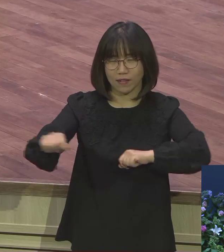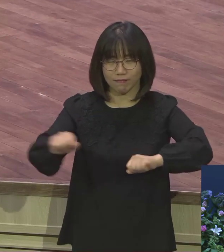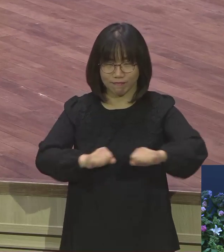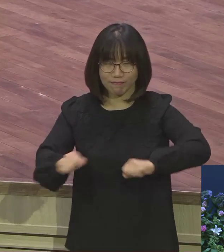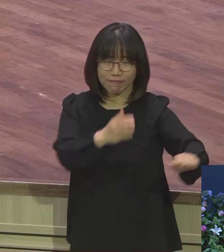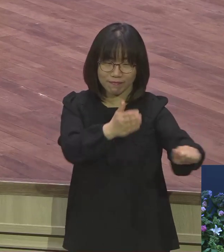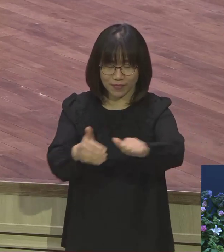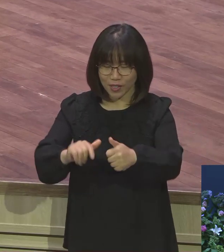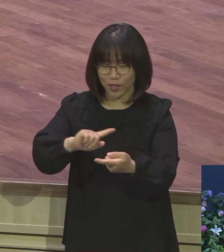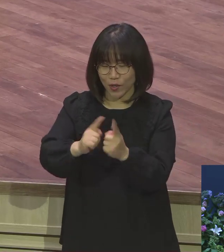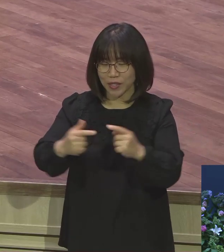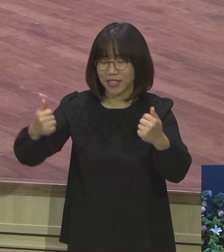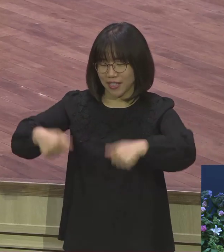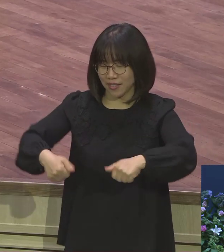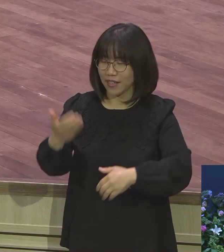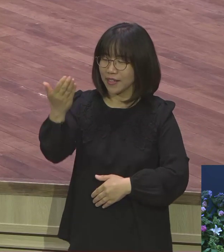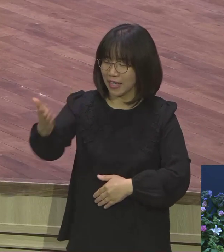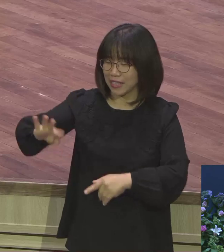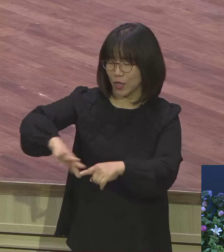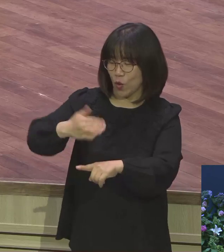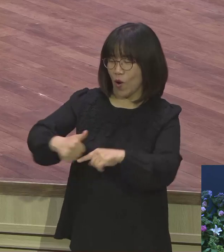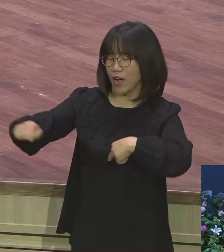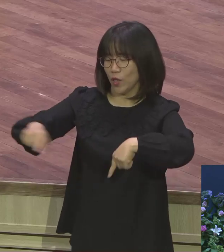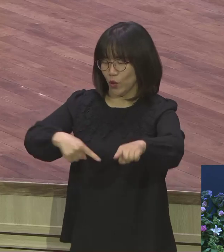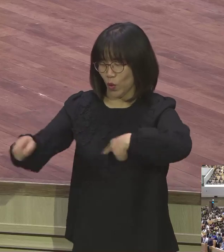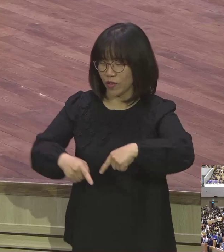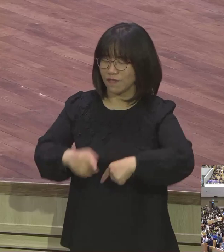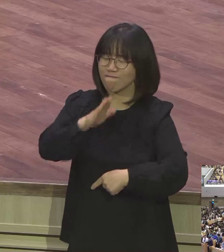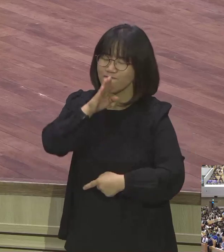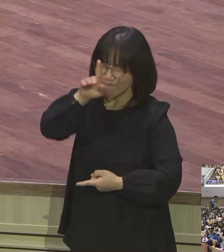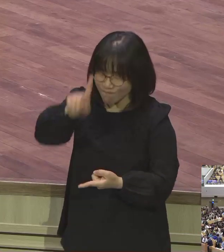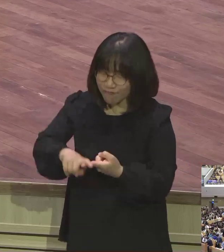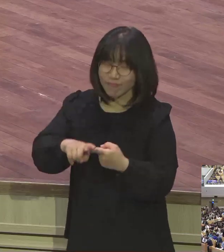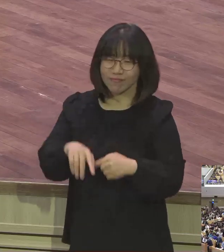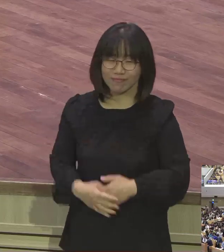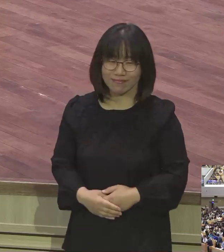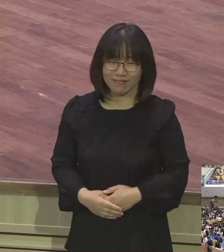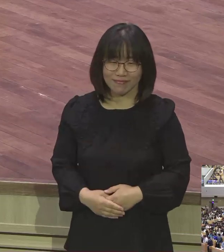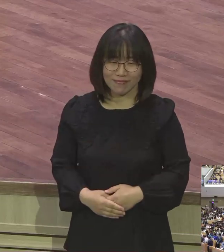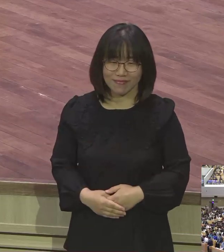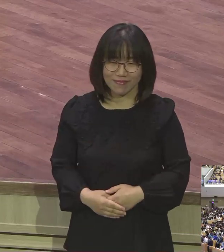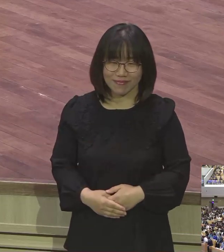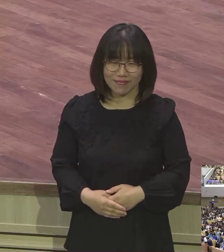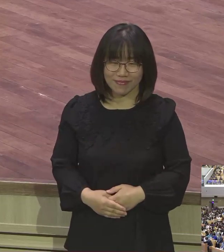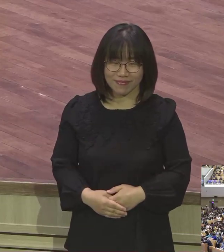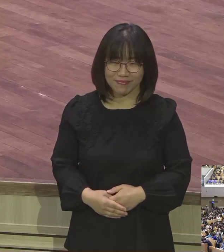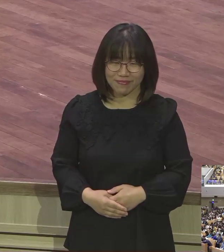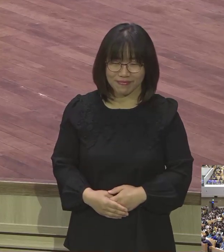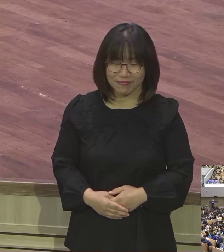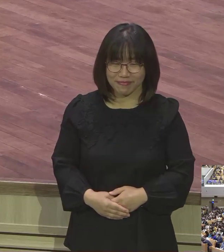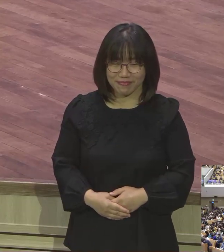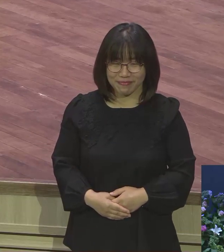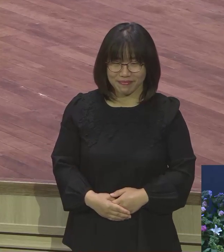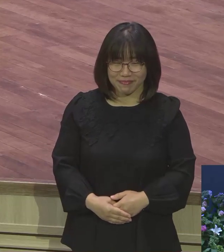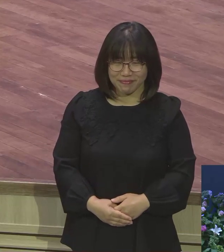소름 인사하세요. 당신은 왕노릇 해야 합니다. 왕노릇 해야 합니다. 이대로 말씀 가지고